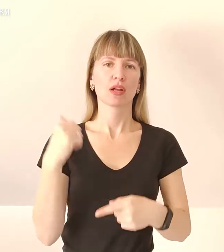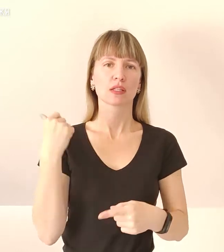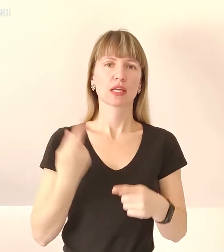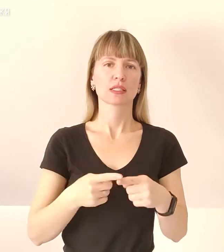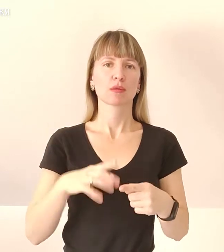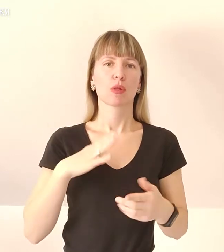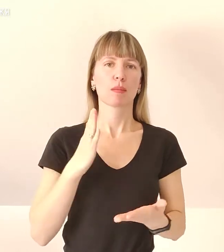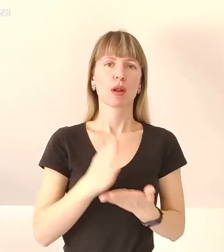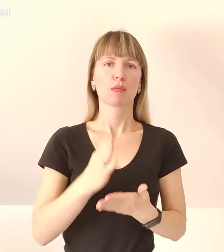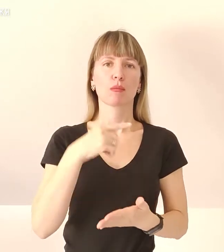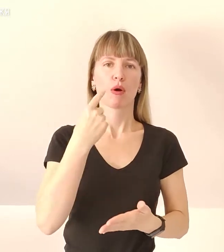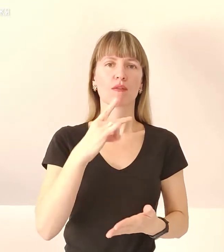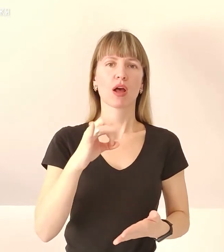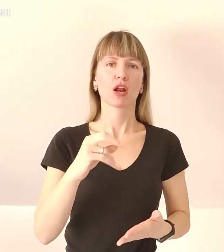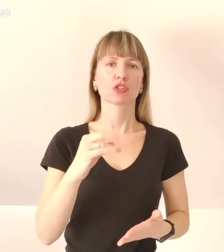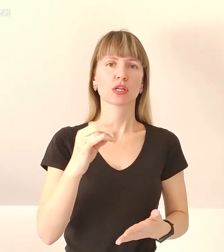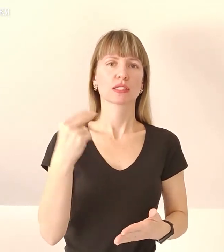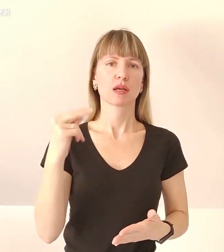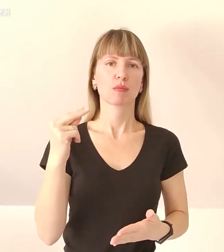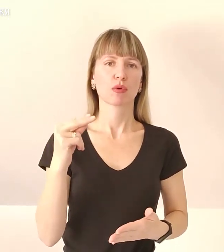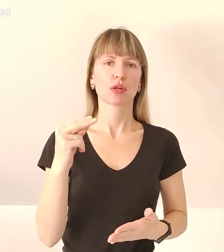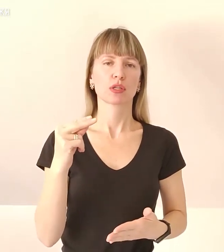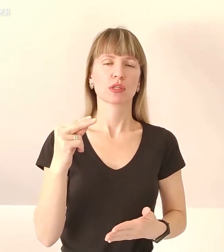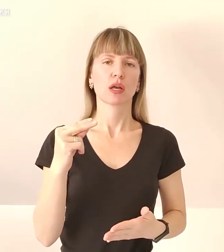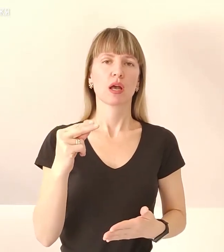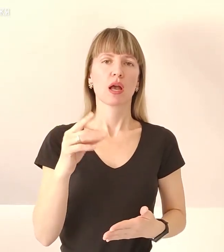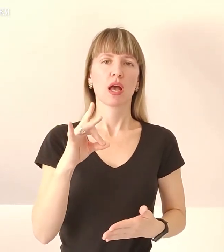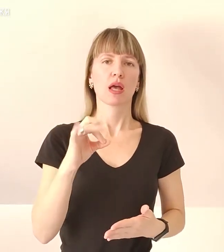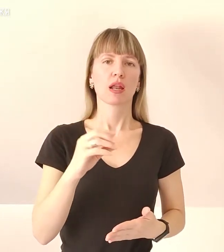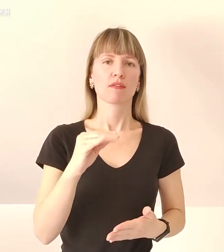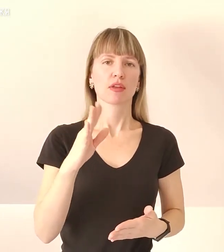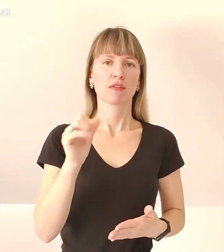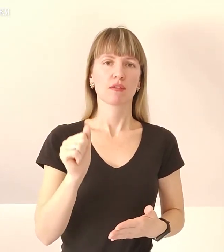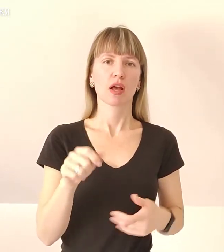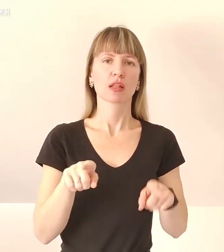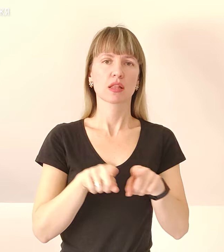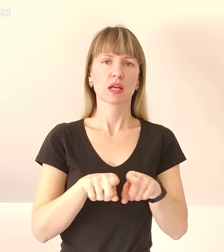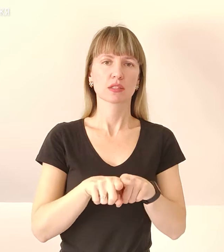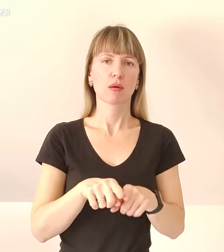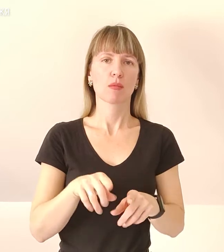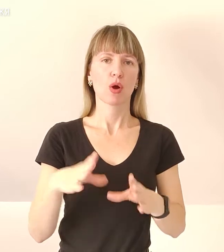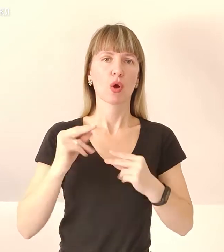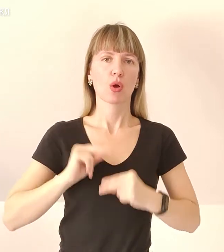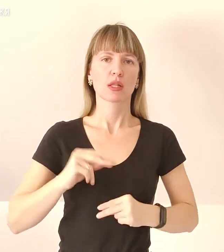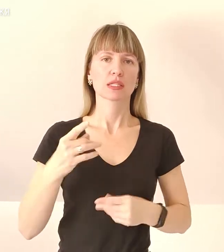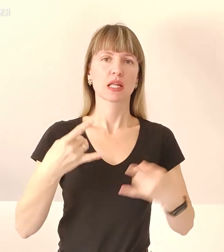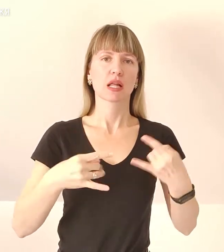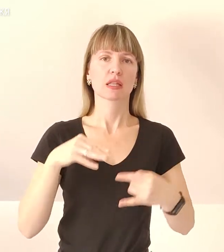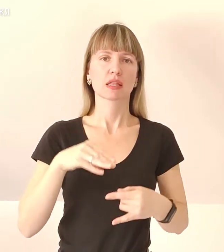пряма мова речника Запорізькоїва Івана Рєфєва. Так само колеги з телеканалу ТВ-5